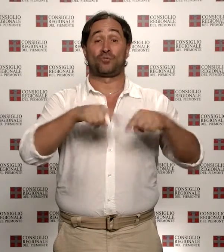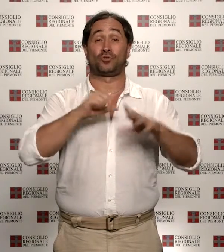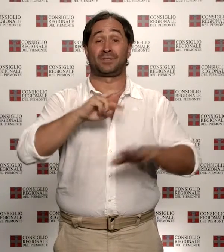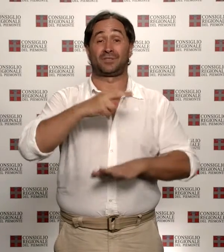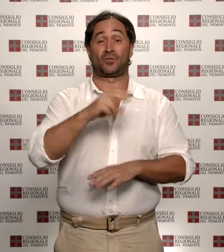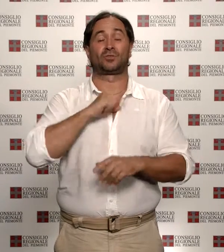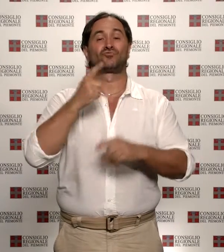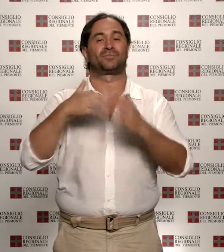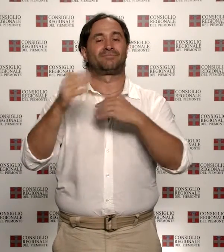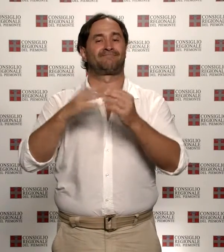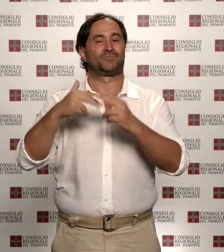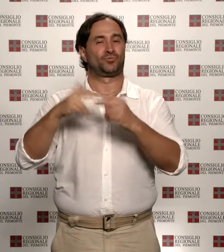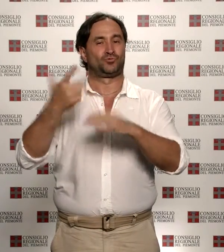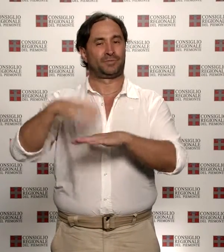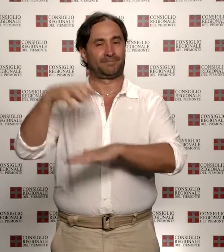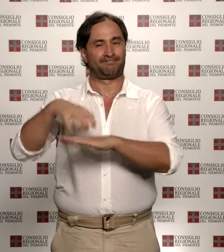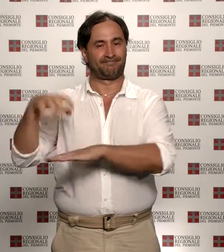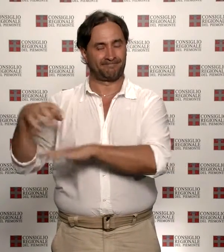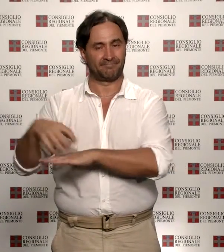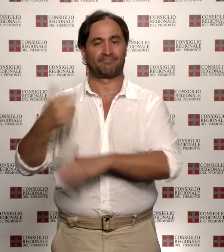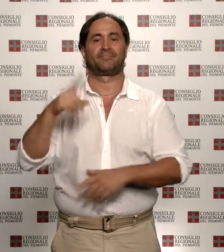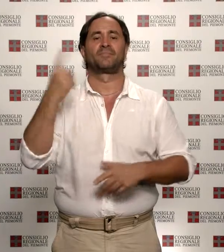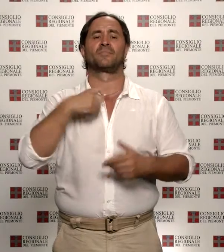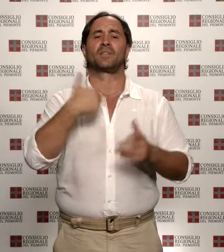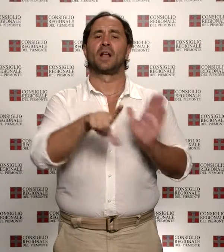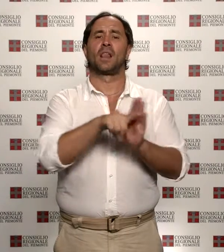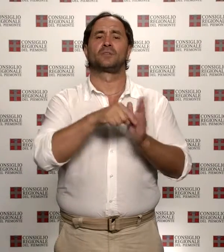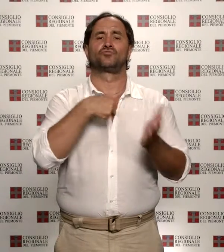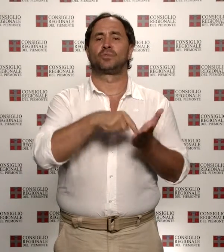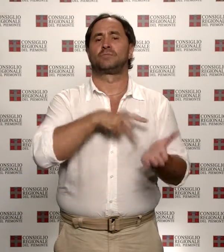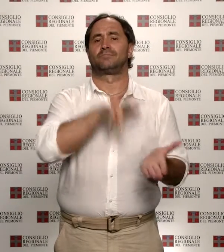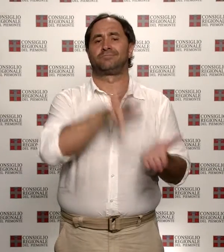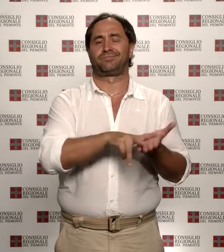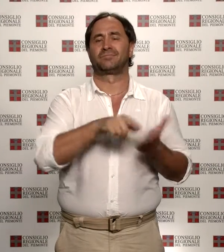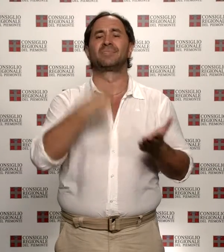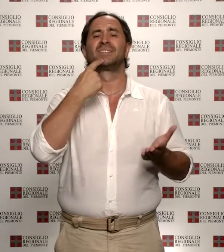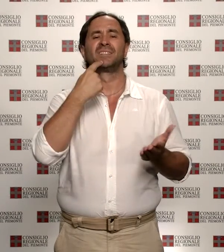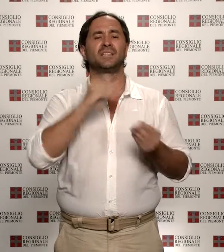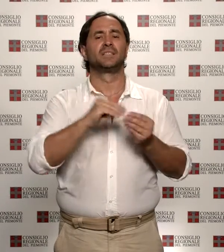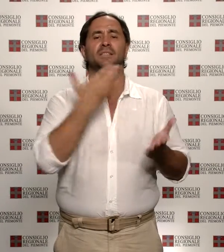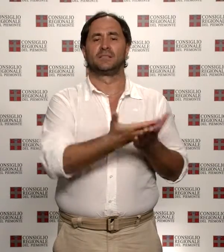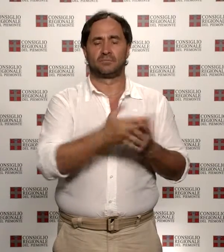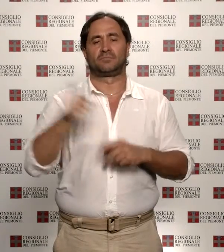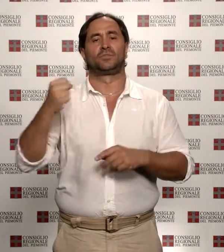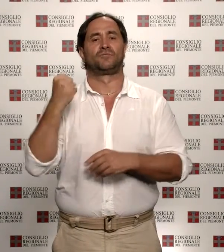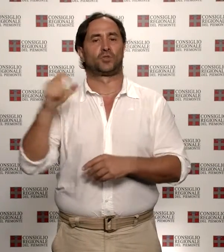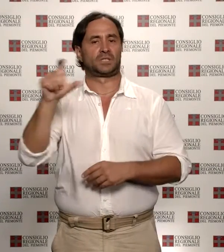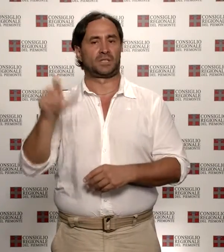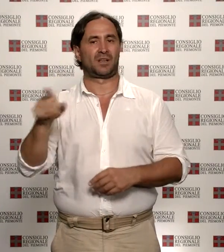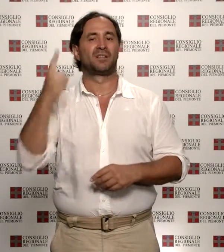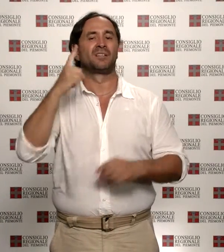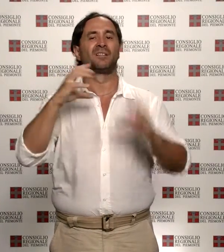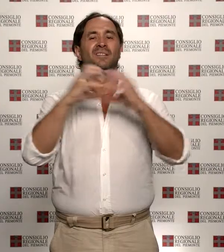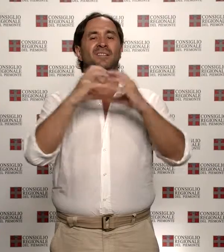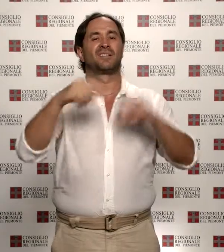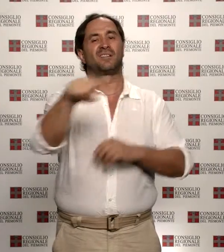pubbliche, riunita in sede legislativa, ha approvato la legge presentata dal gruppo di Forza Italia per sostenere le imprese danneggiate